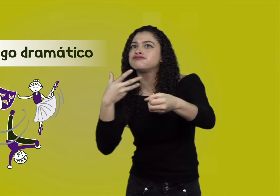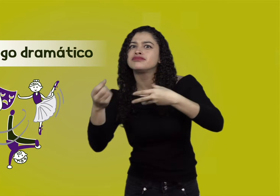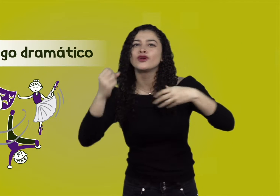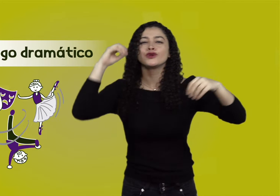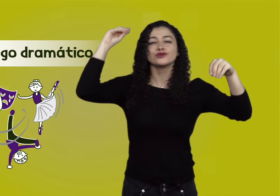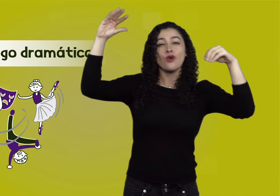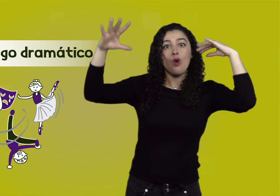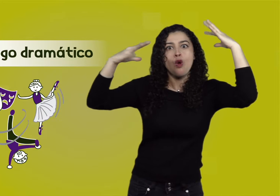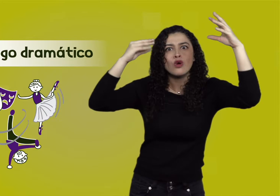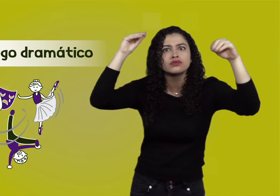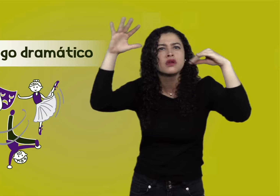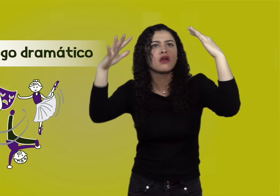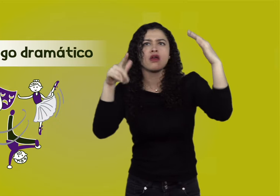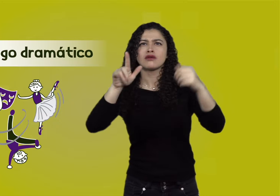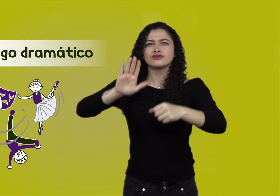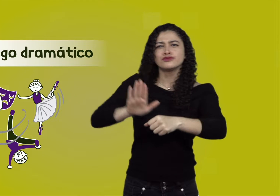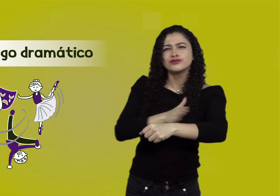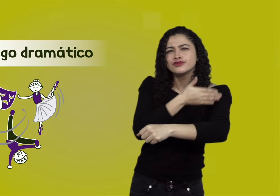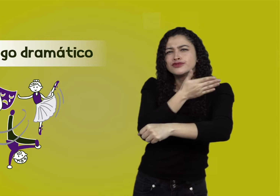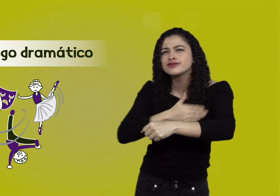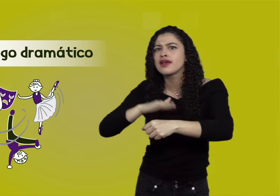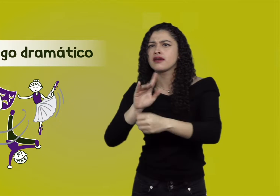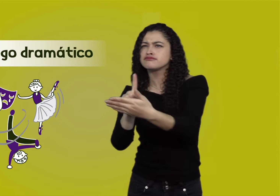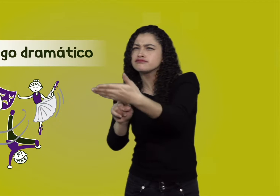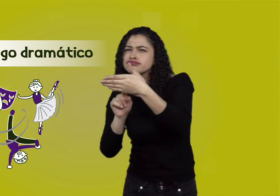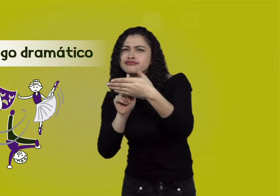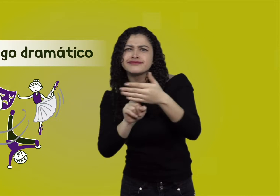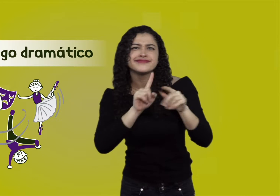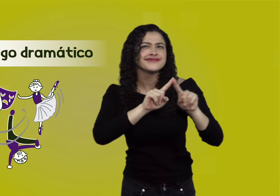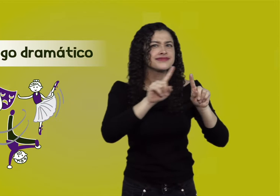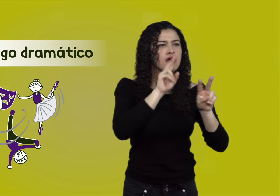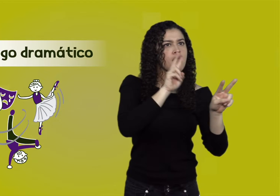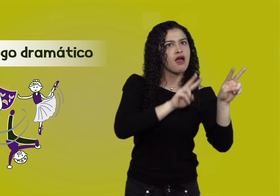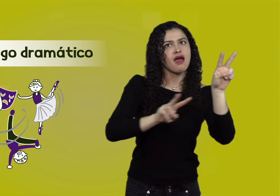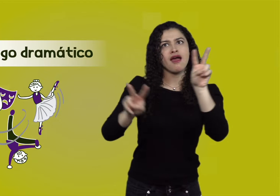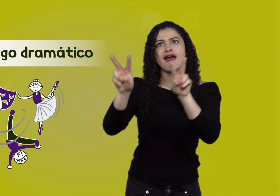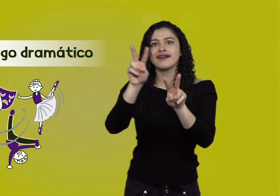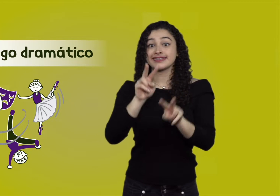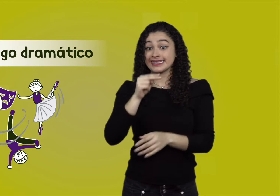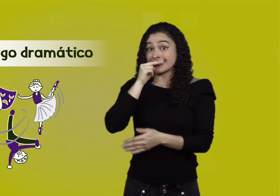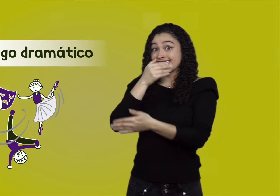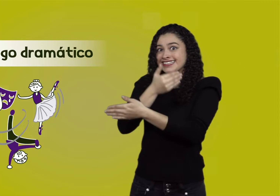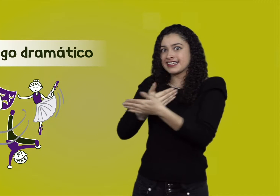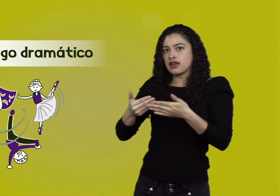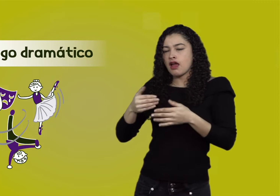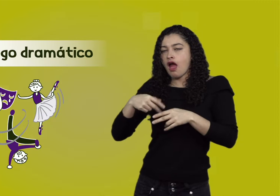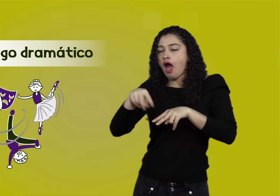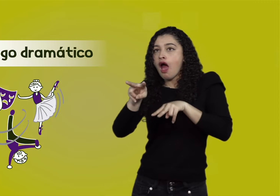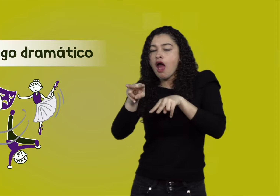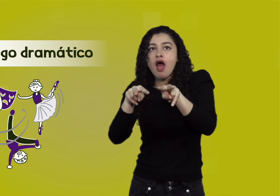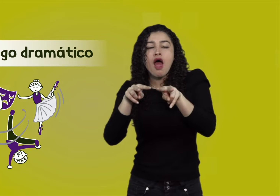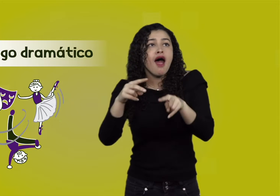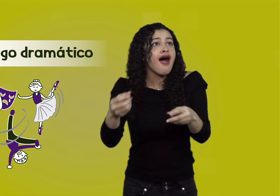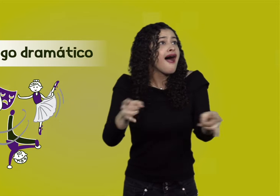Estímulos lumínicos, Música, entre otros. Que despierten emociones en los niños y niñas,